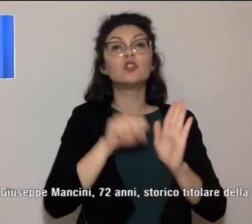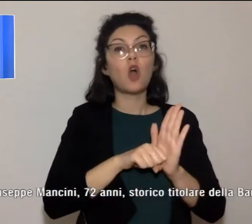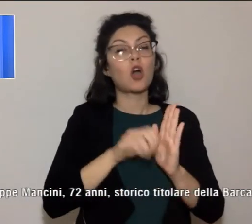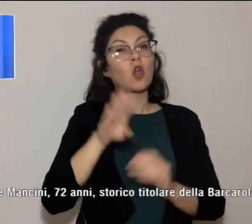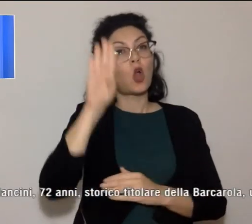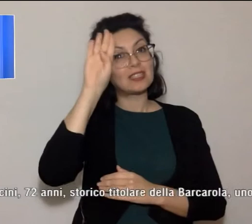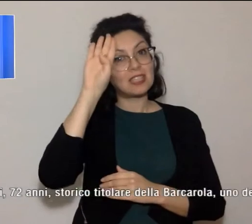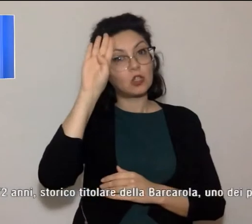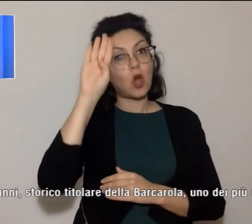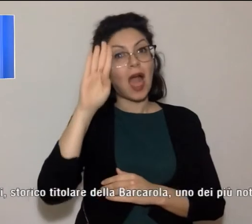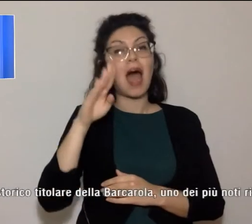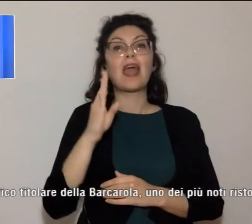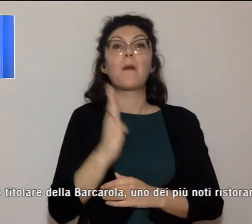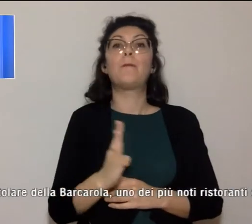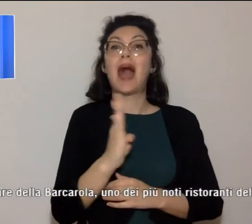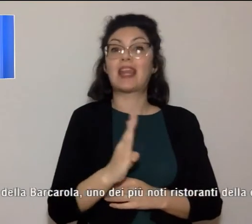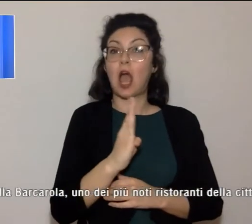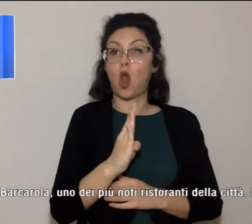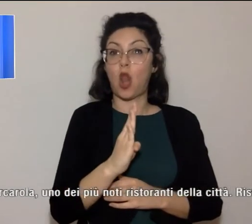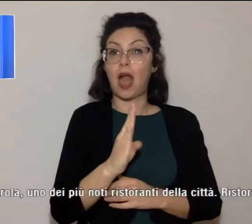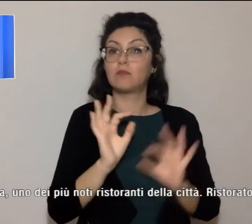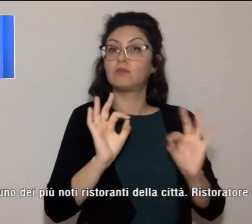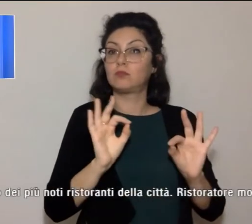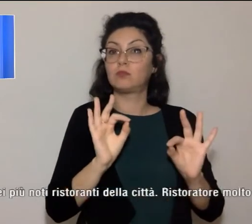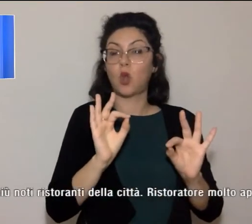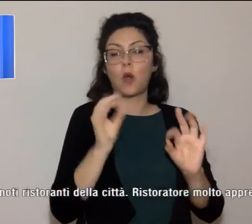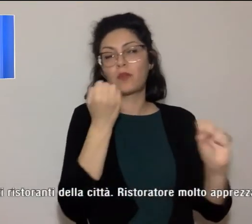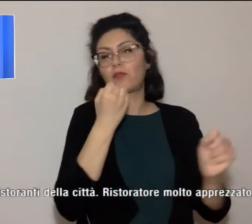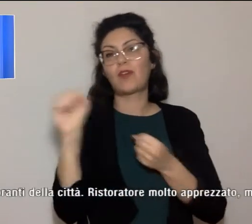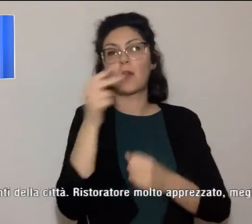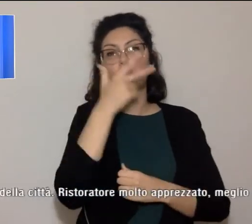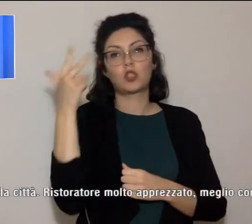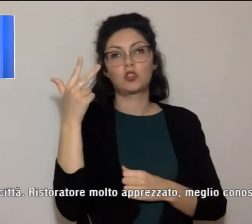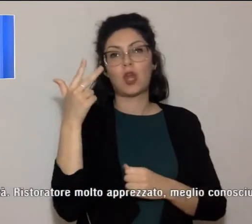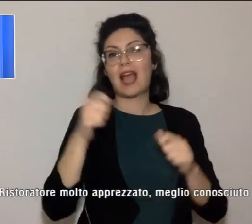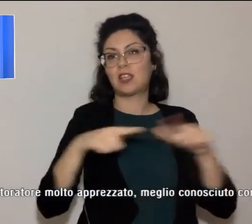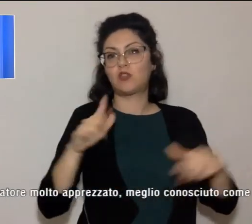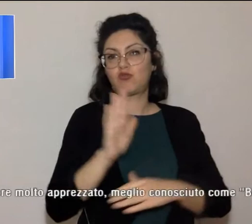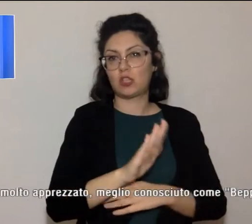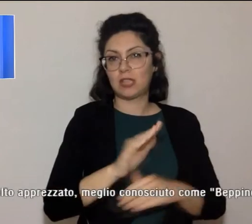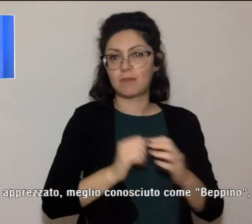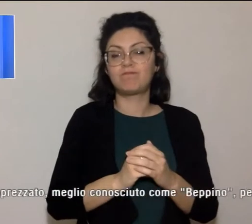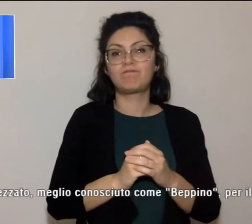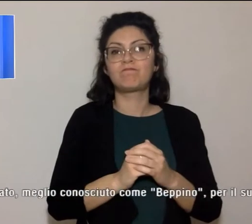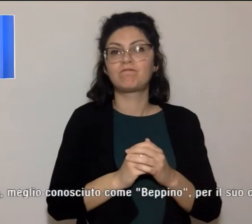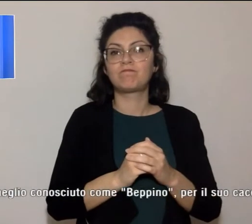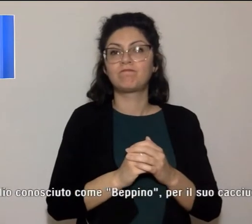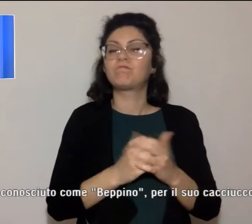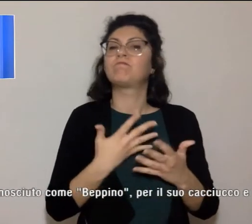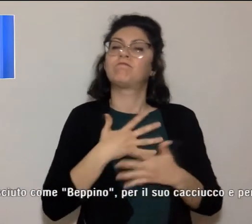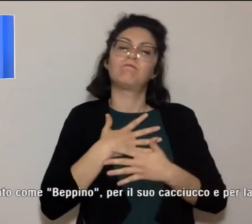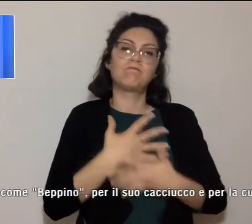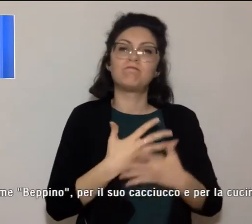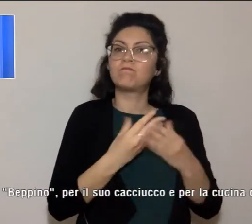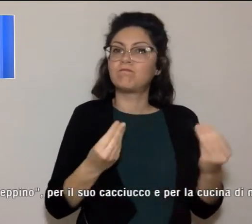Barcarola, uno dei più noti ristoranti della città. Molto apprezzato, meglio conosciuto